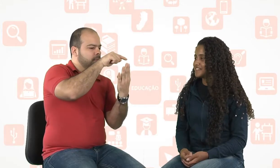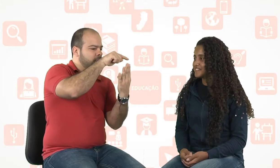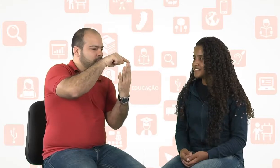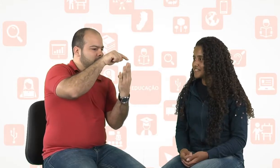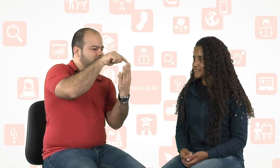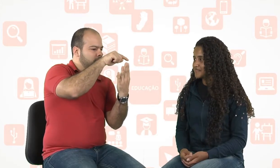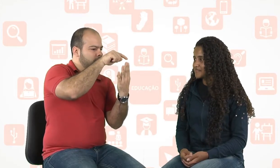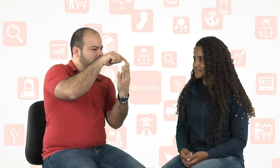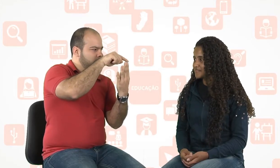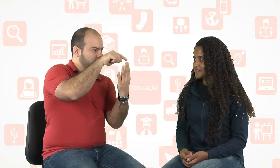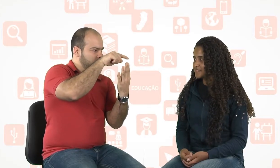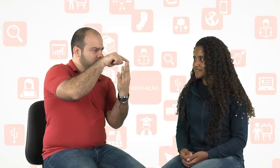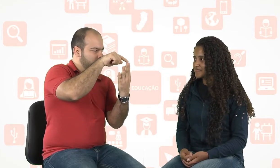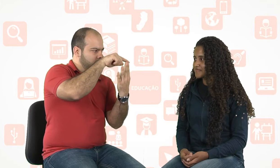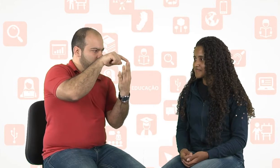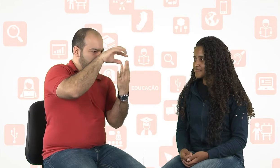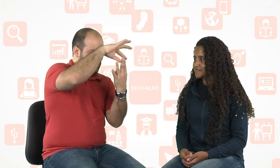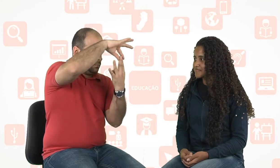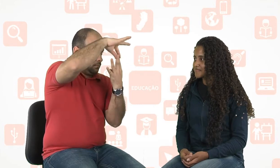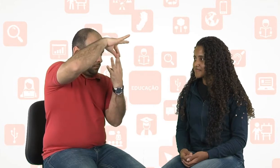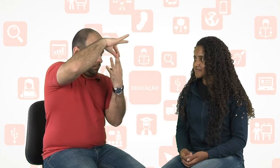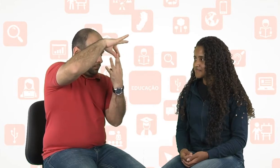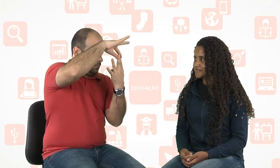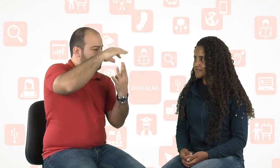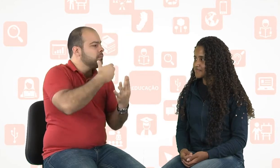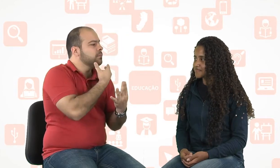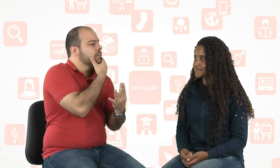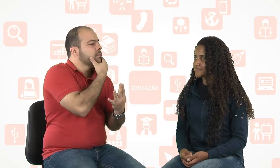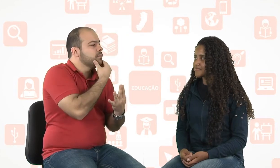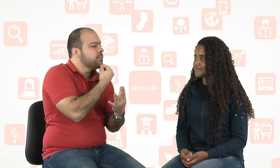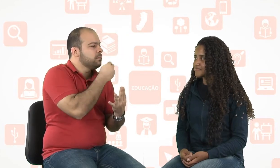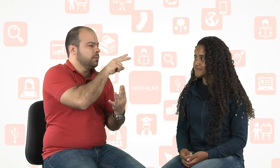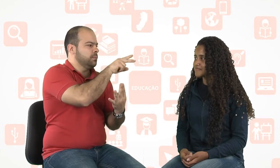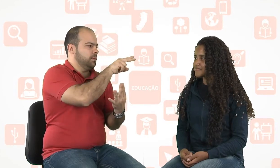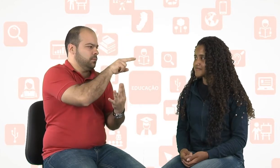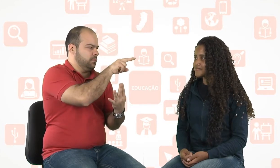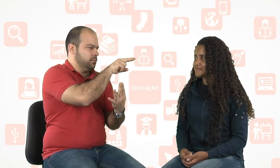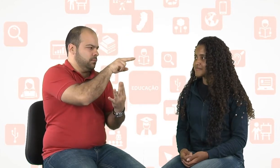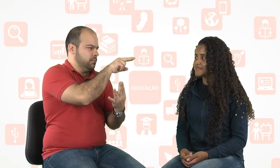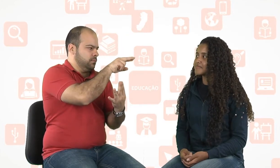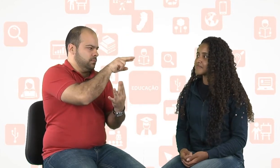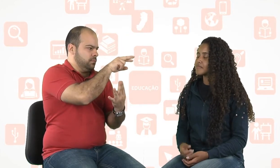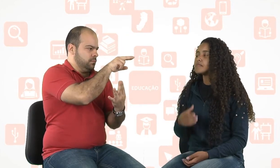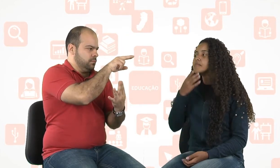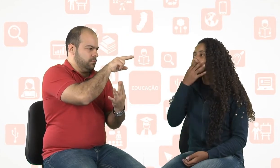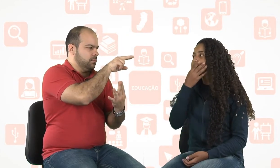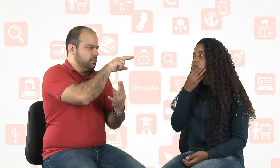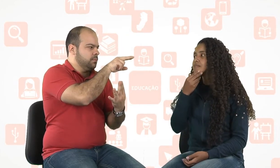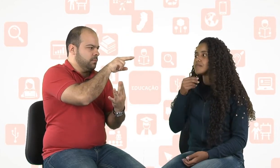Então, esses dois primeiros são irmãos. Homens. Irmãos.